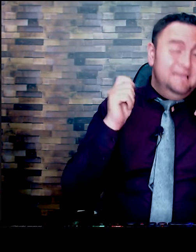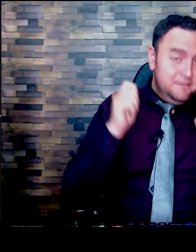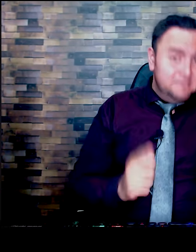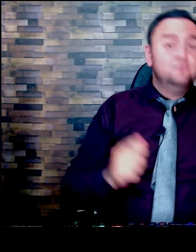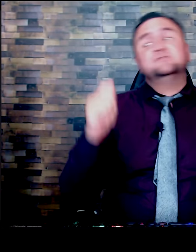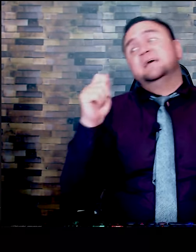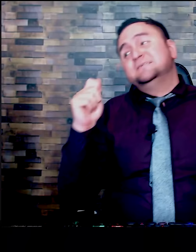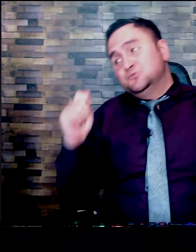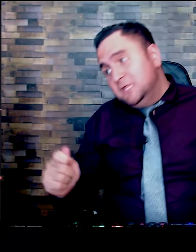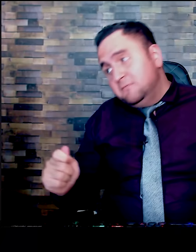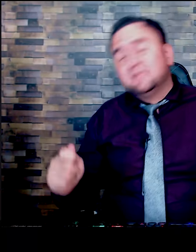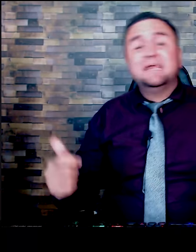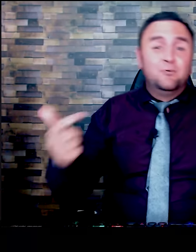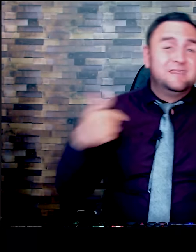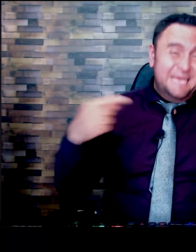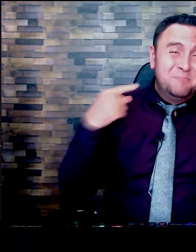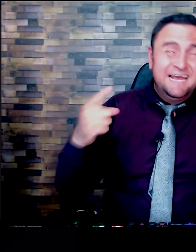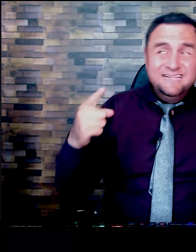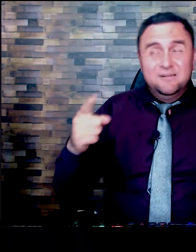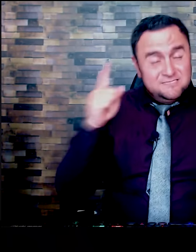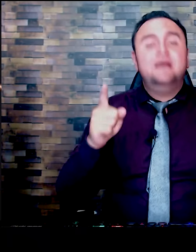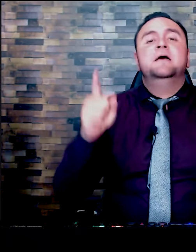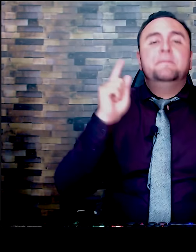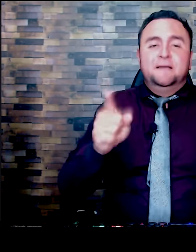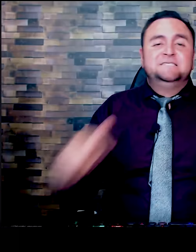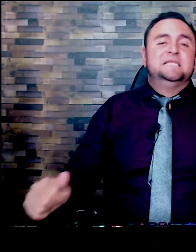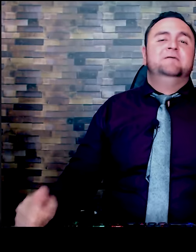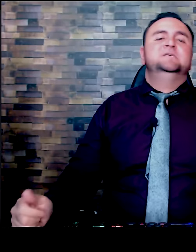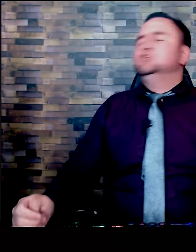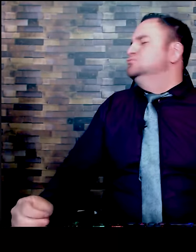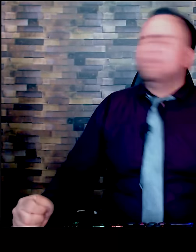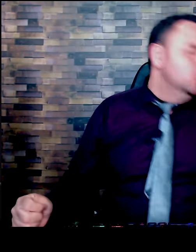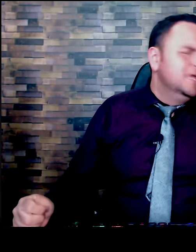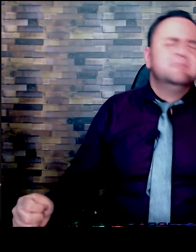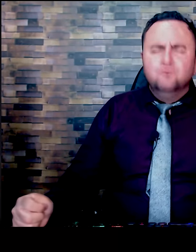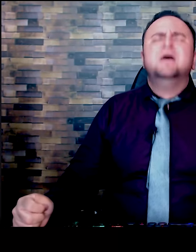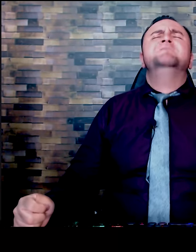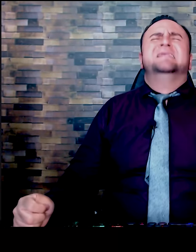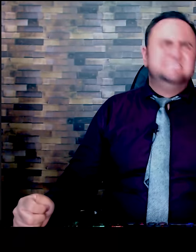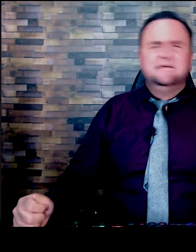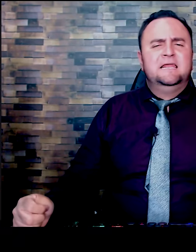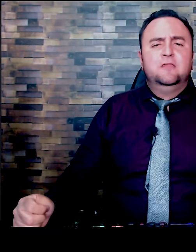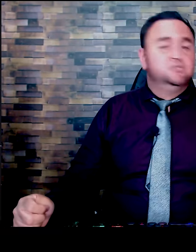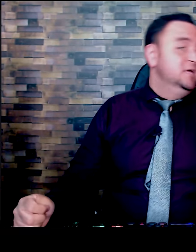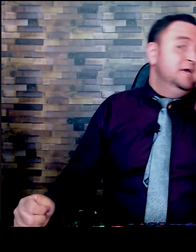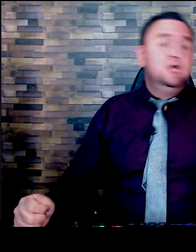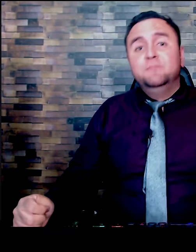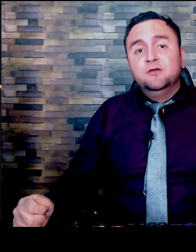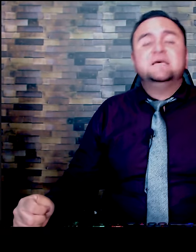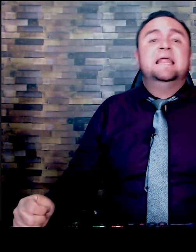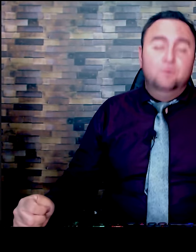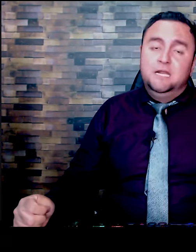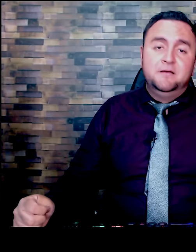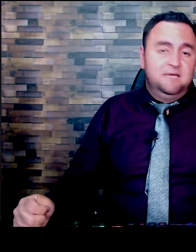a que les me gusta. Suscríbete. Y recuerda que Maná del Cielo está. Para ser de bendición. Todos los días. De lunes a viernes. Siete de la noche. Y